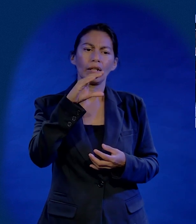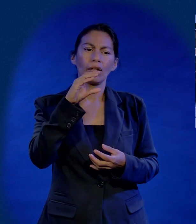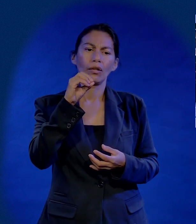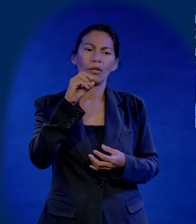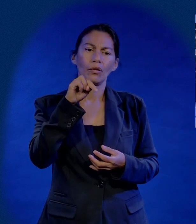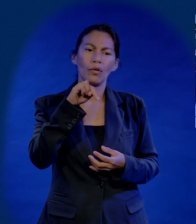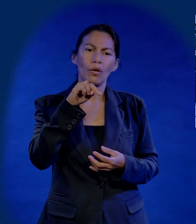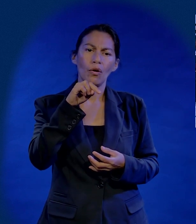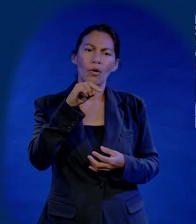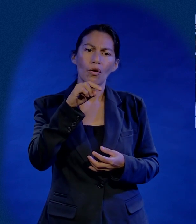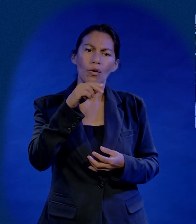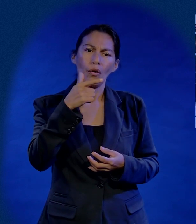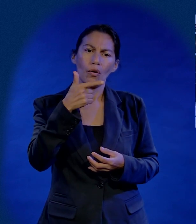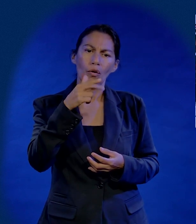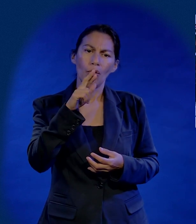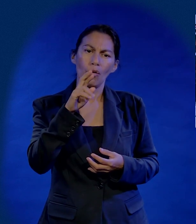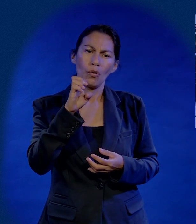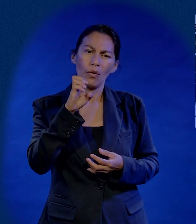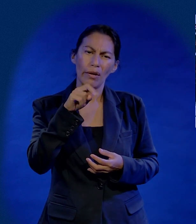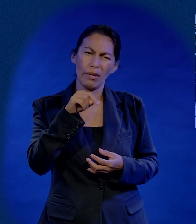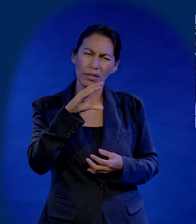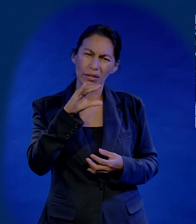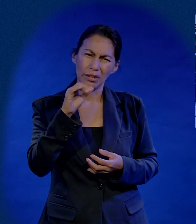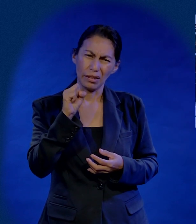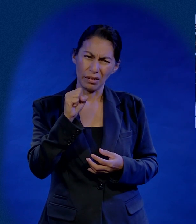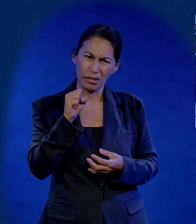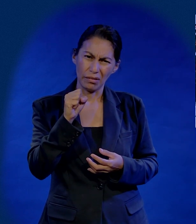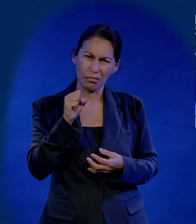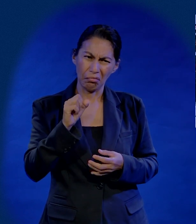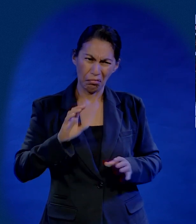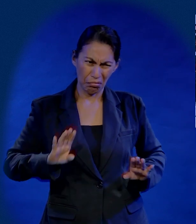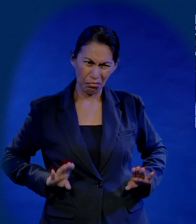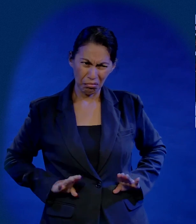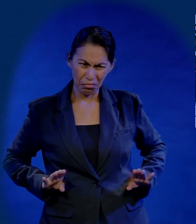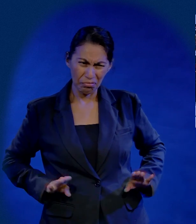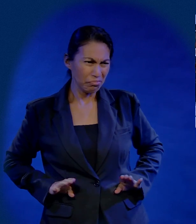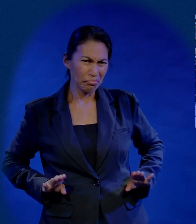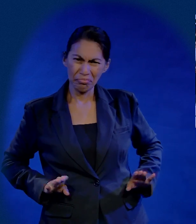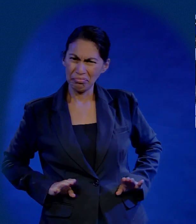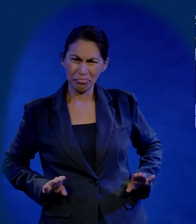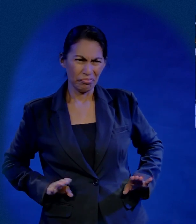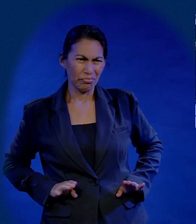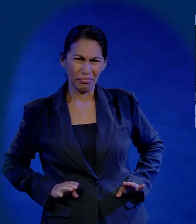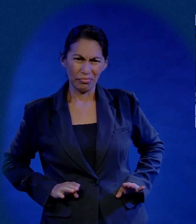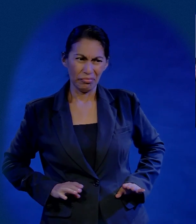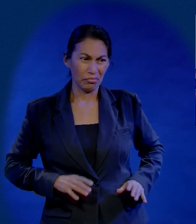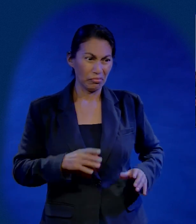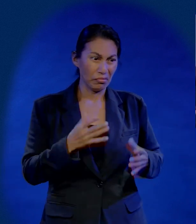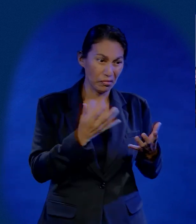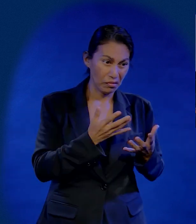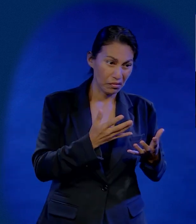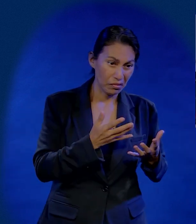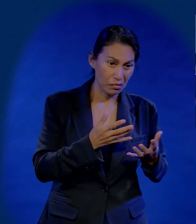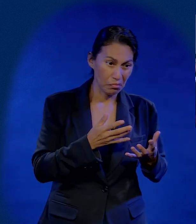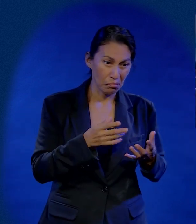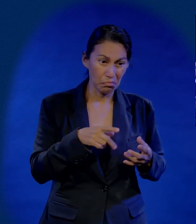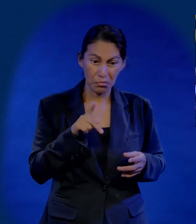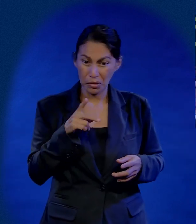incongruencia. La incongruencia, en la forma que Jesús está planteando, es un